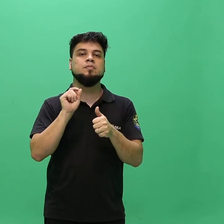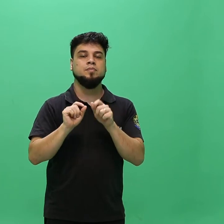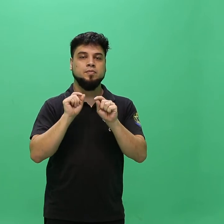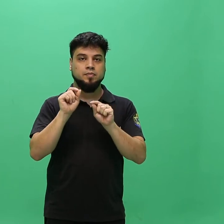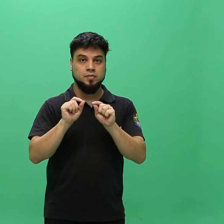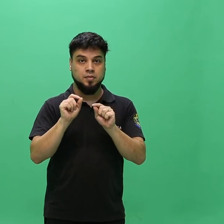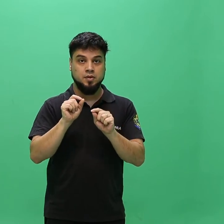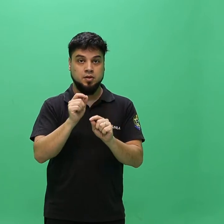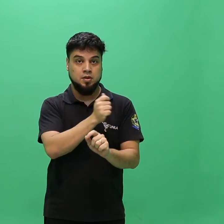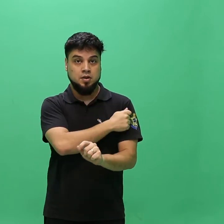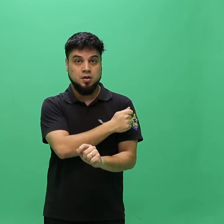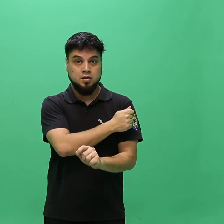Para